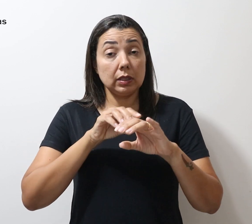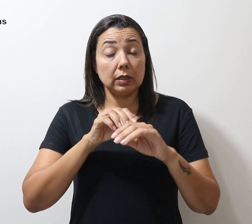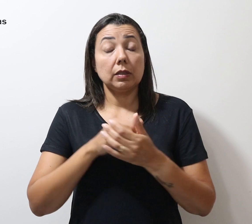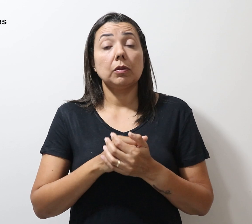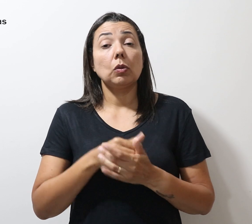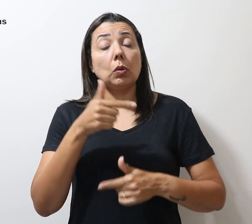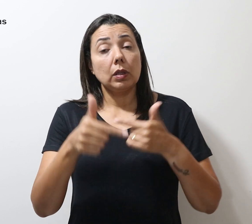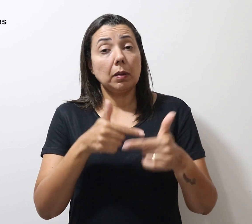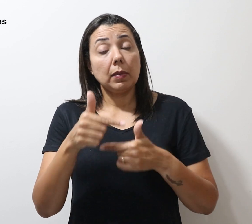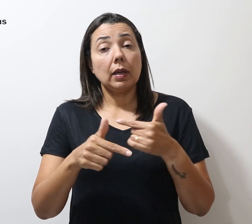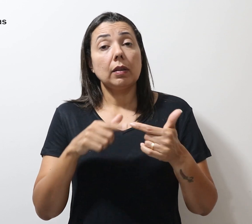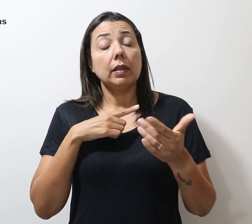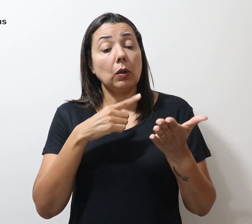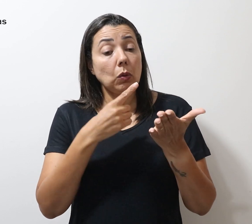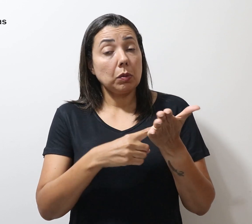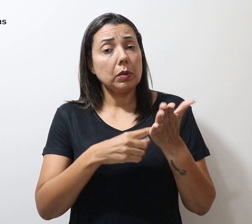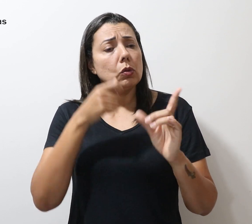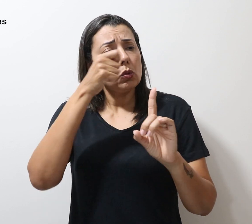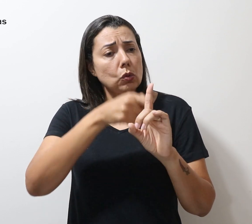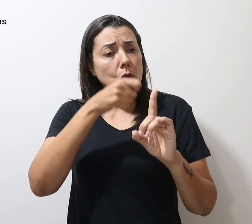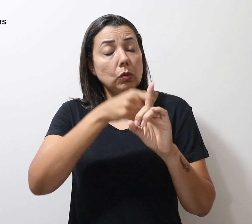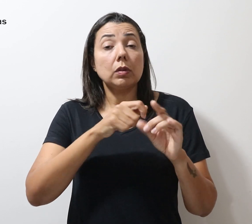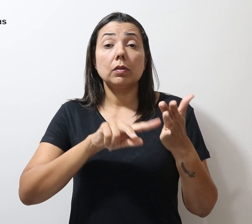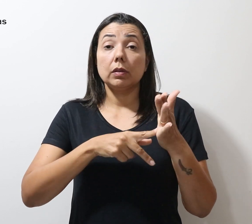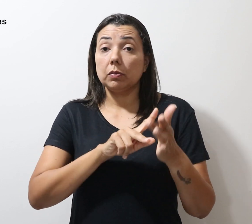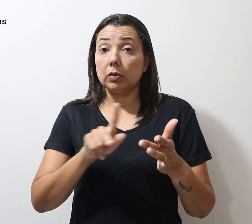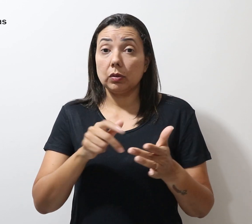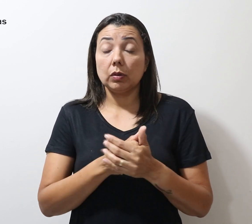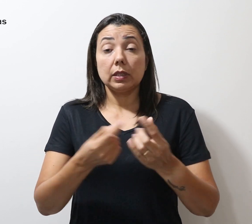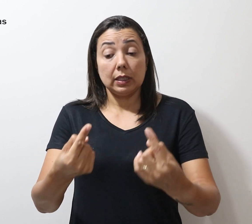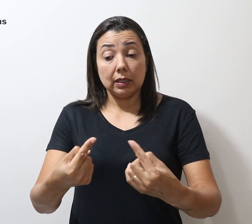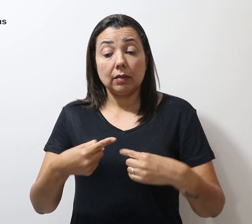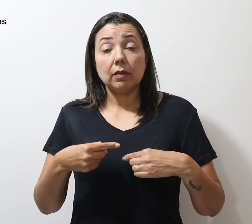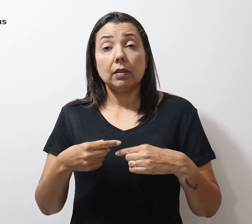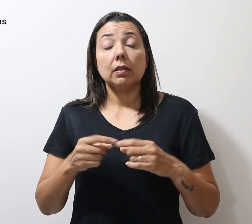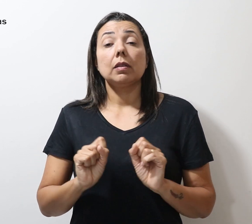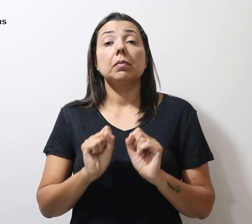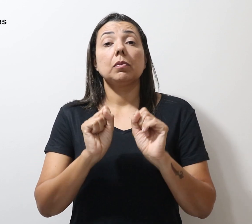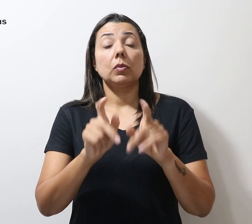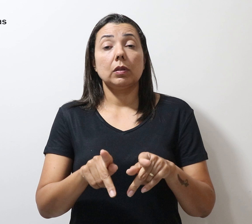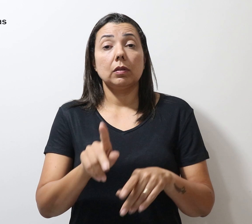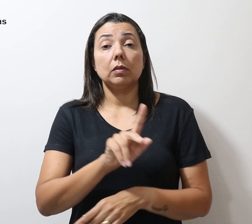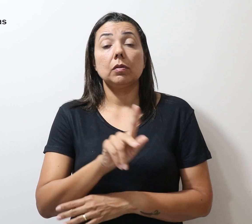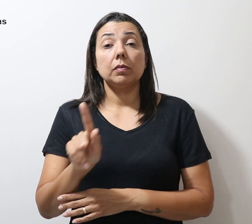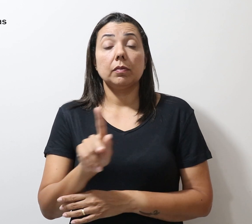compõe o calendário de luta do sindicato em defesa da aposentadoria dos professores e